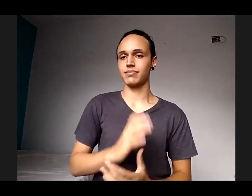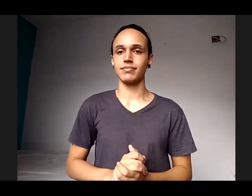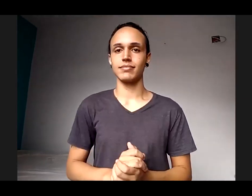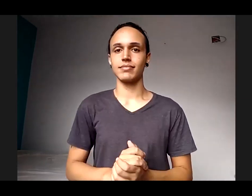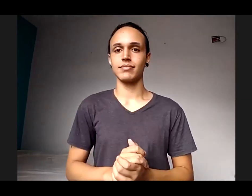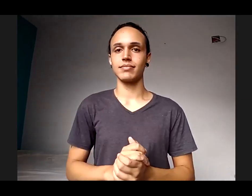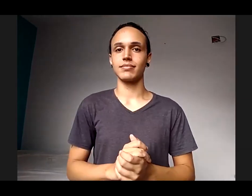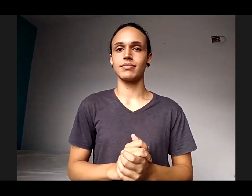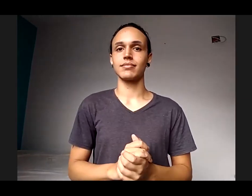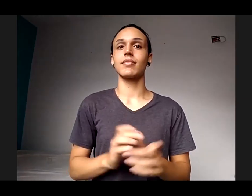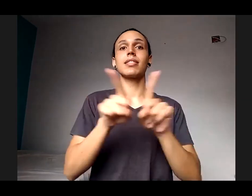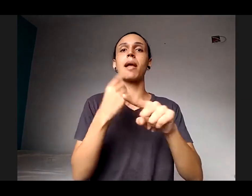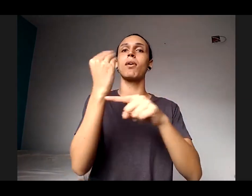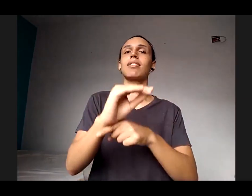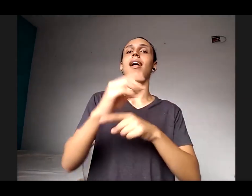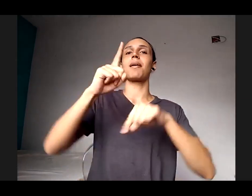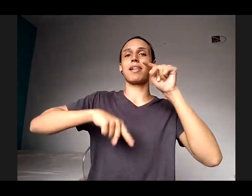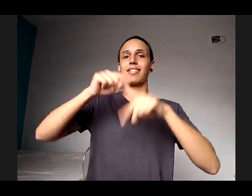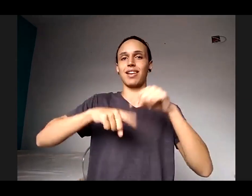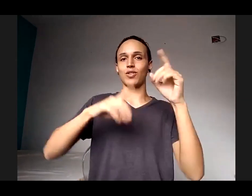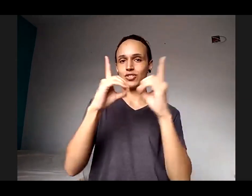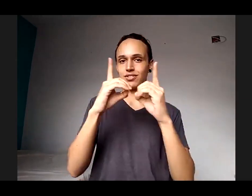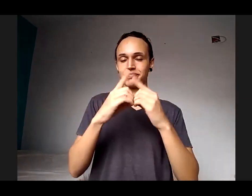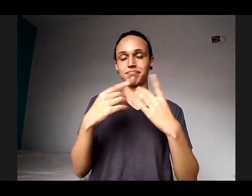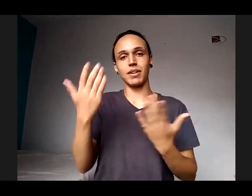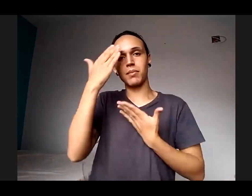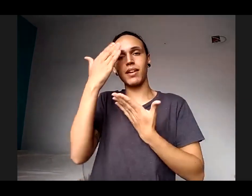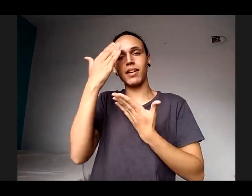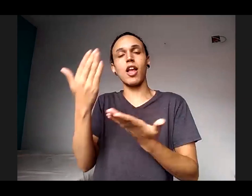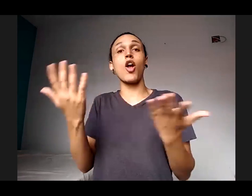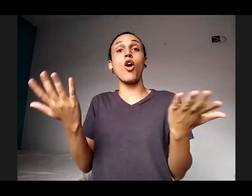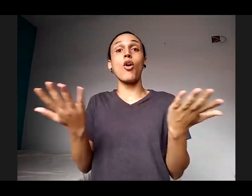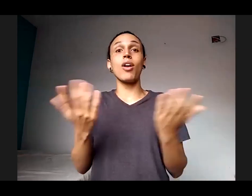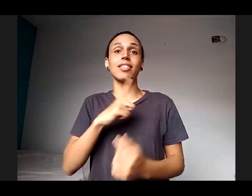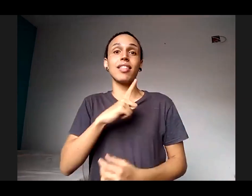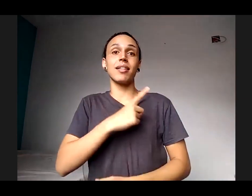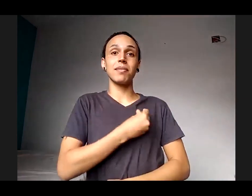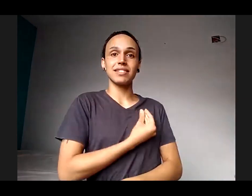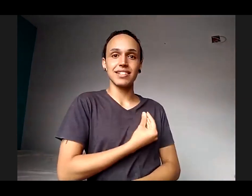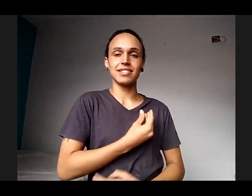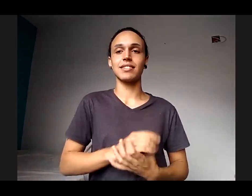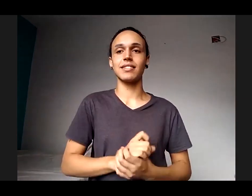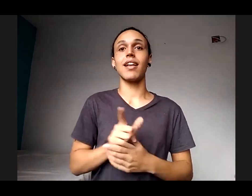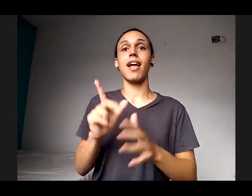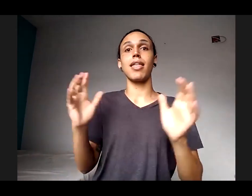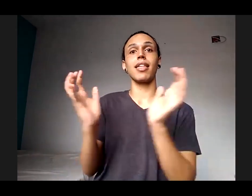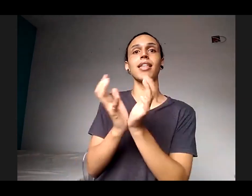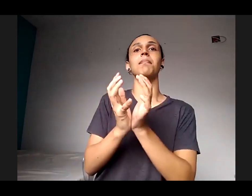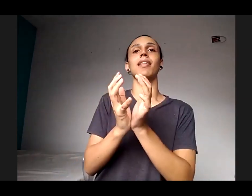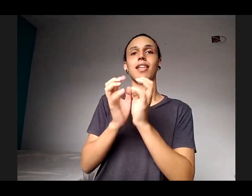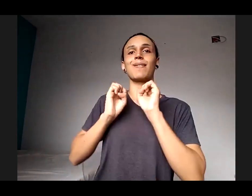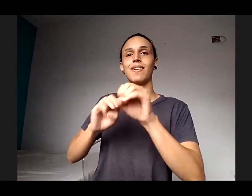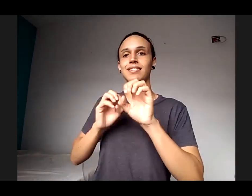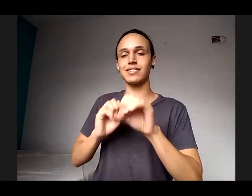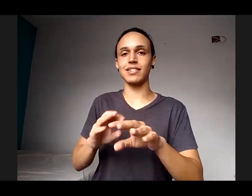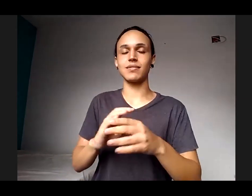debate. É isso, obrigada. Estão aqui também comigo, estão aqui comigo da equipe de educação, a professora Cristina Aguilo, que é